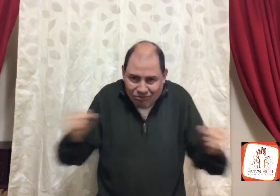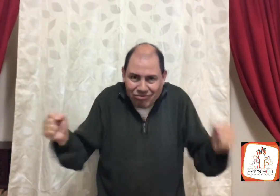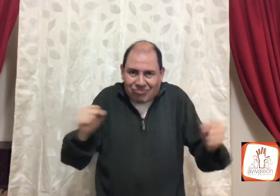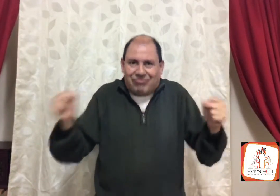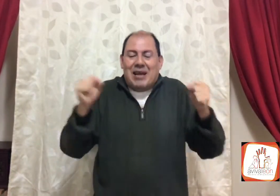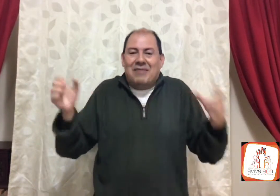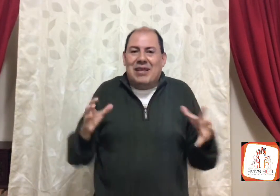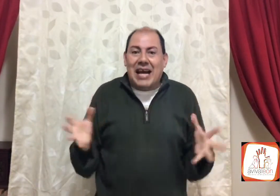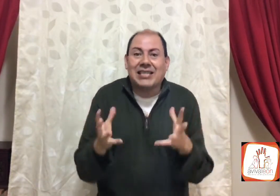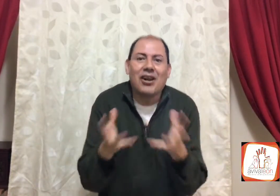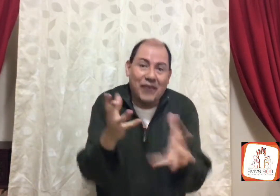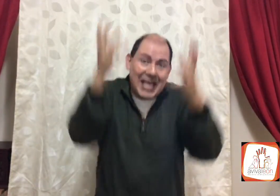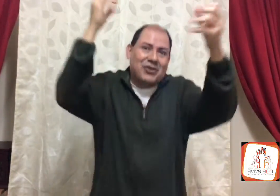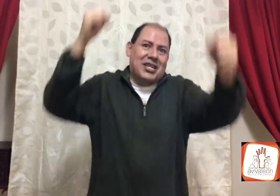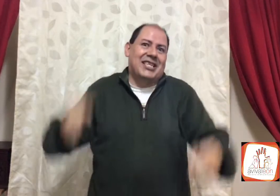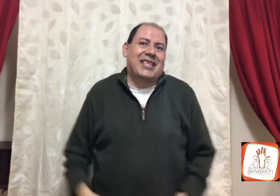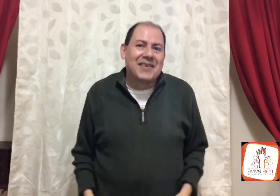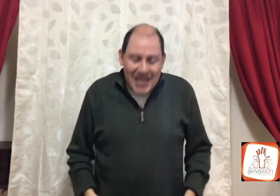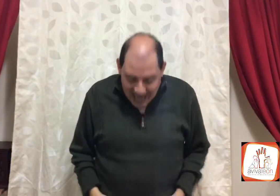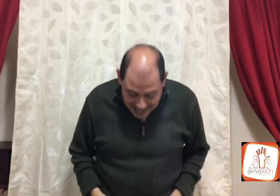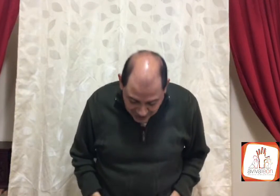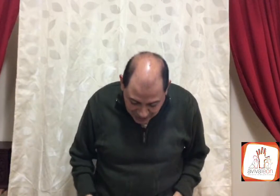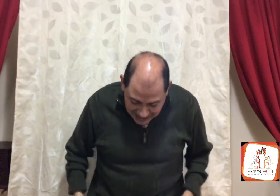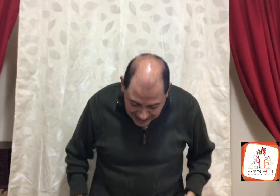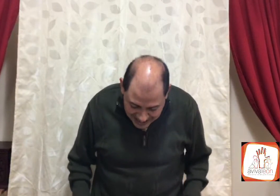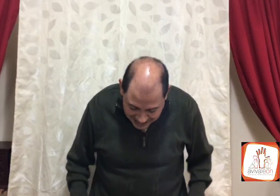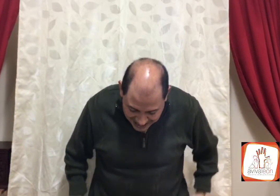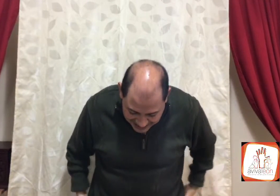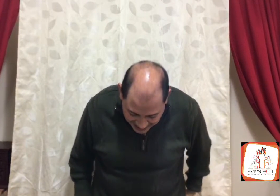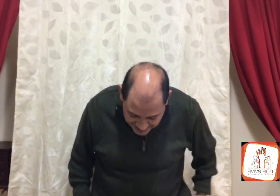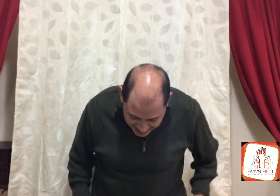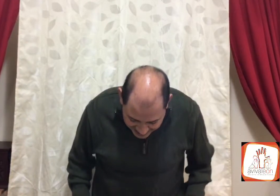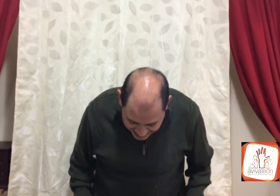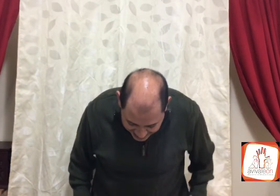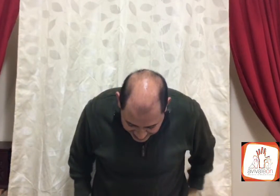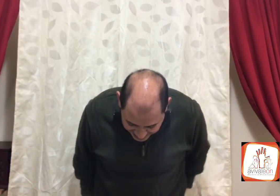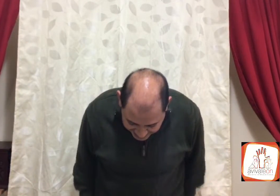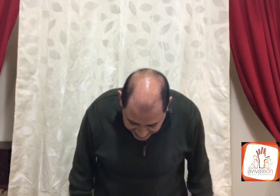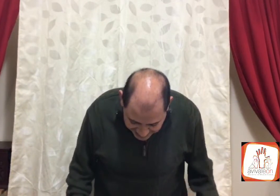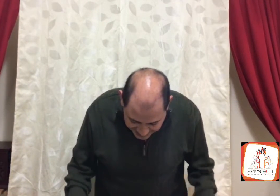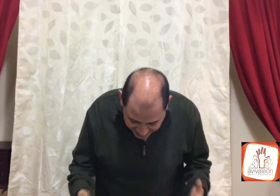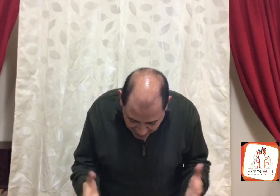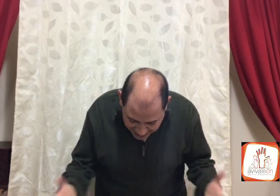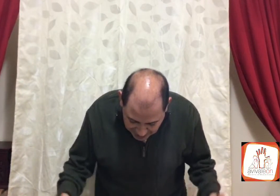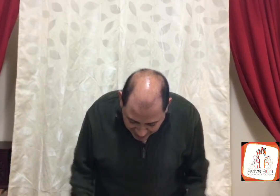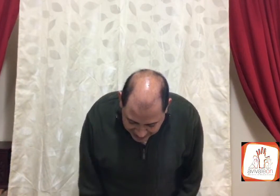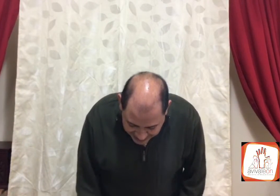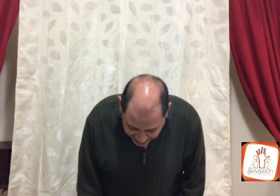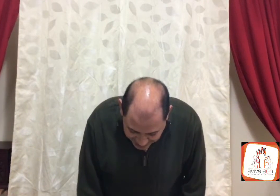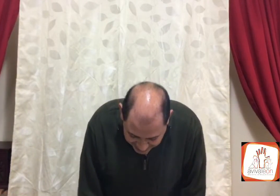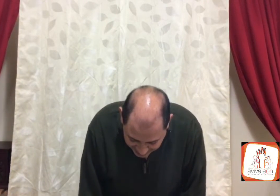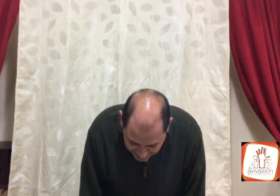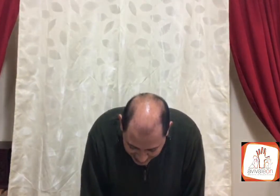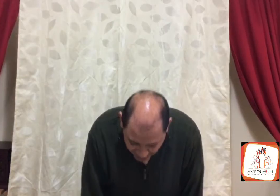me da escalofrío, se dice, ahí en tu casa, ahí Ariadna, ahí, este, si cualquier parecido, dice Armando,